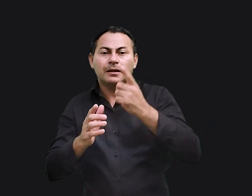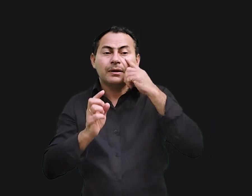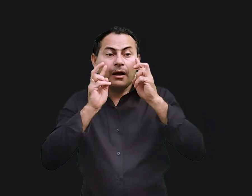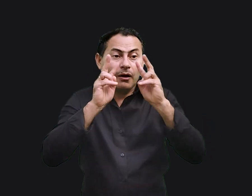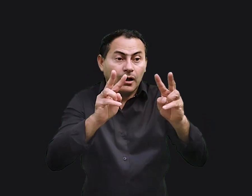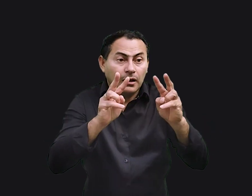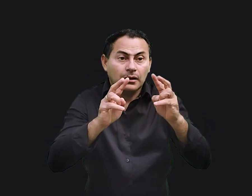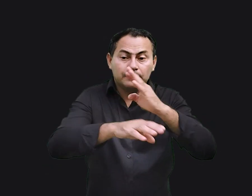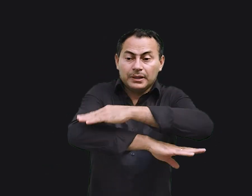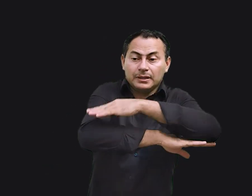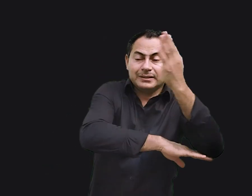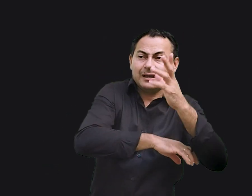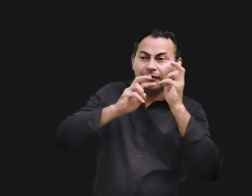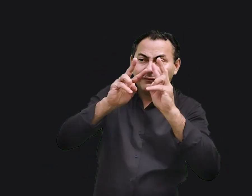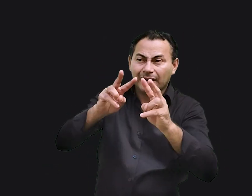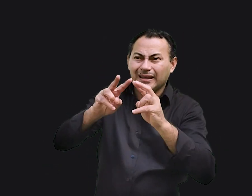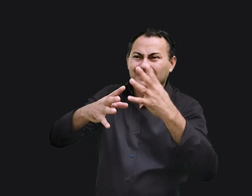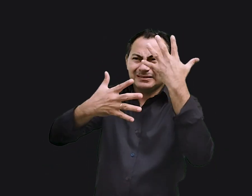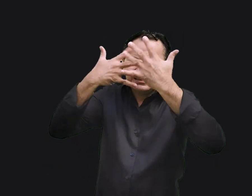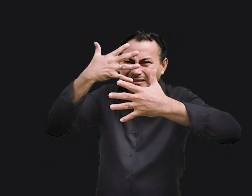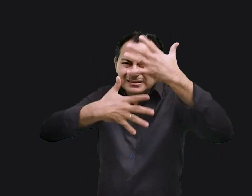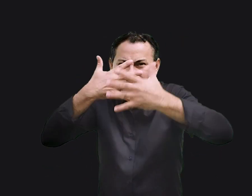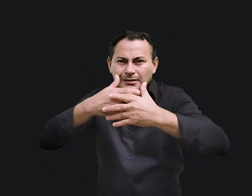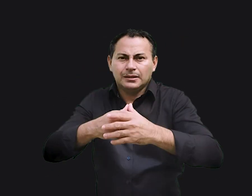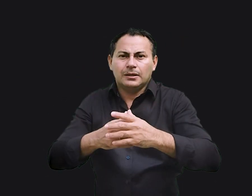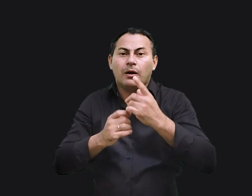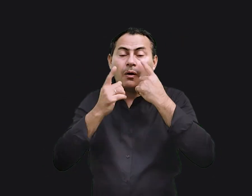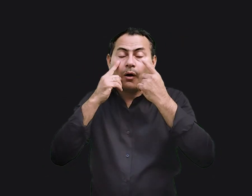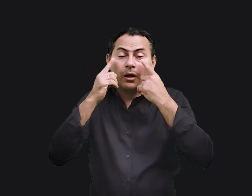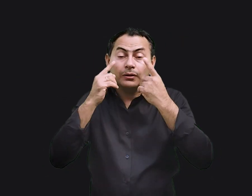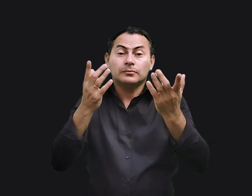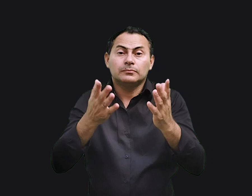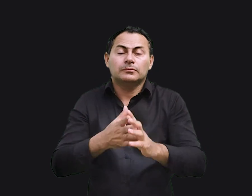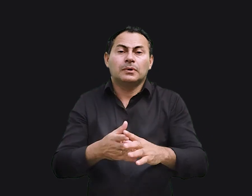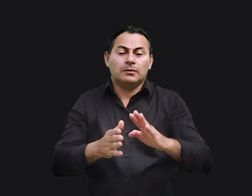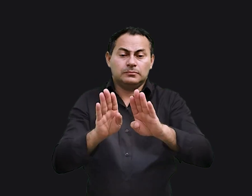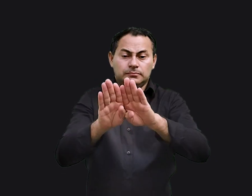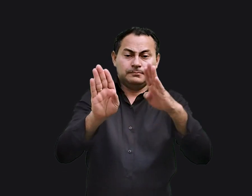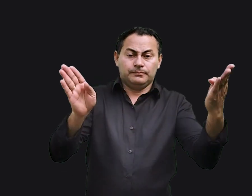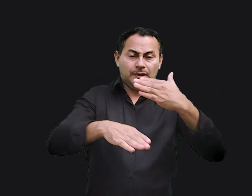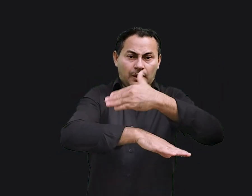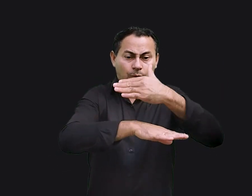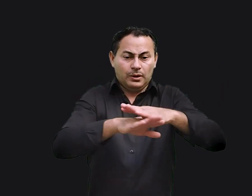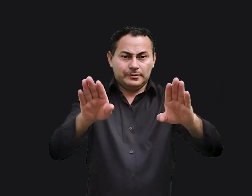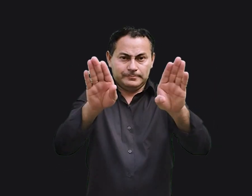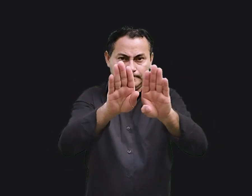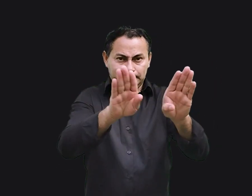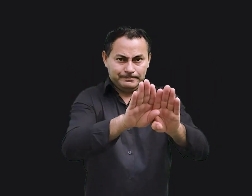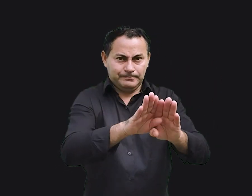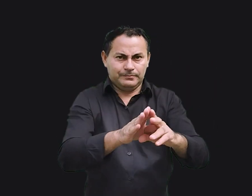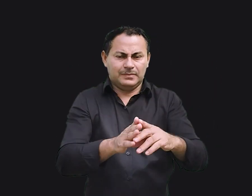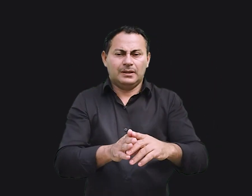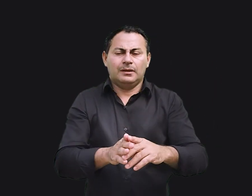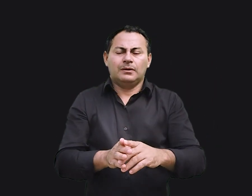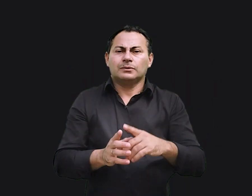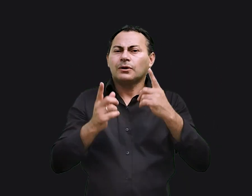aqueles que olham pelas janelas enxergarem embaçado são os olhos. Quando as portas da rua forem fechadas os ouvidos